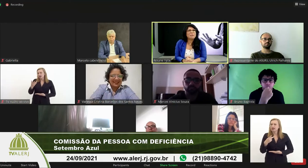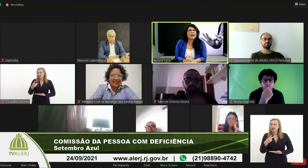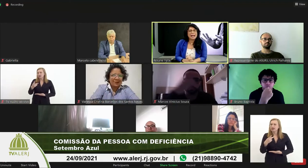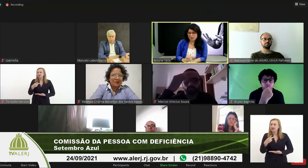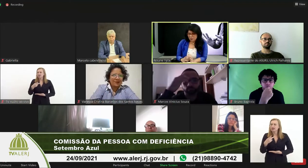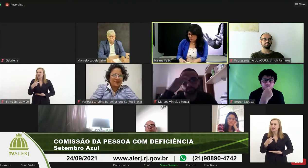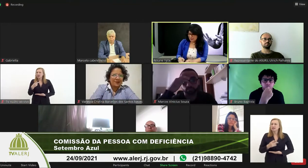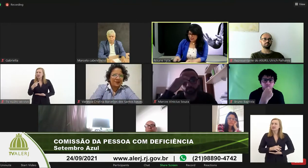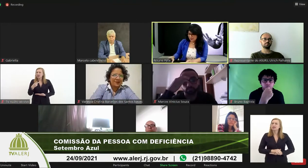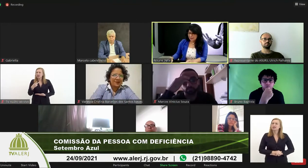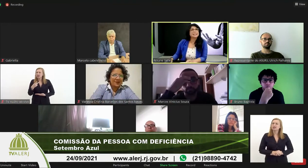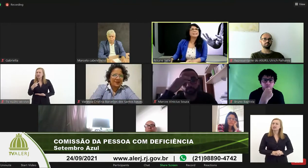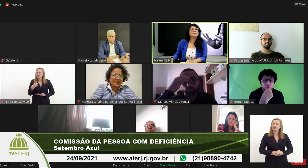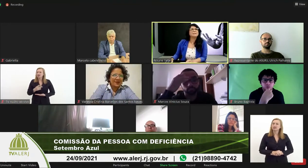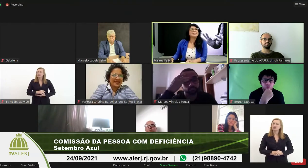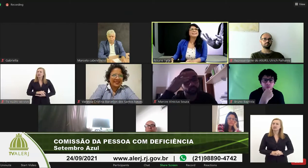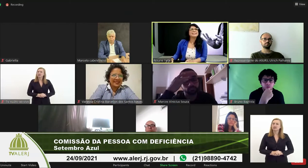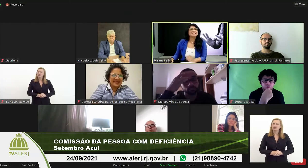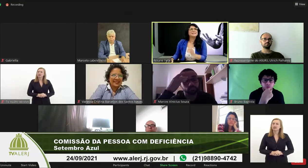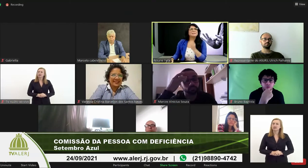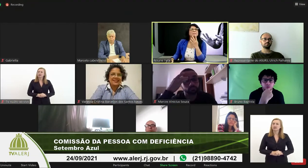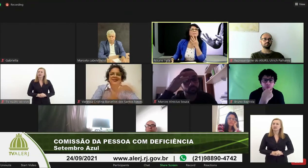a palavra para você Vanessa